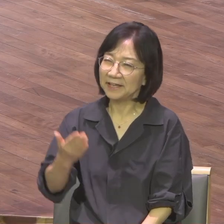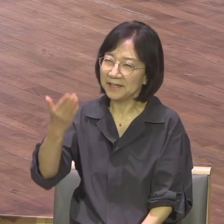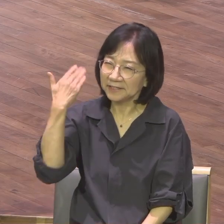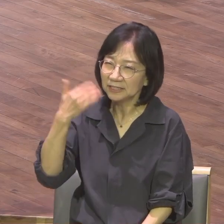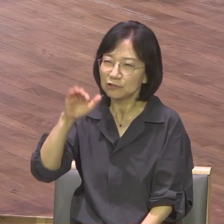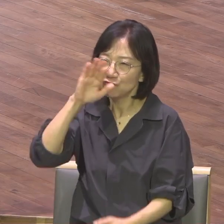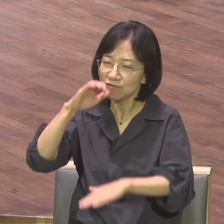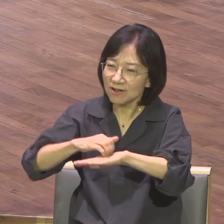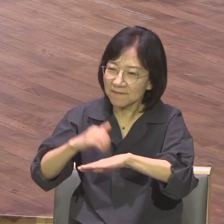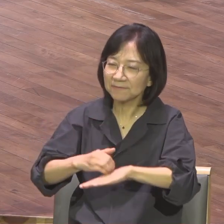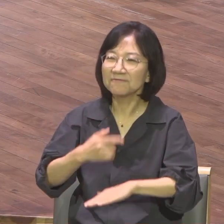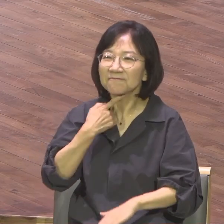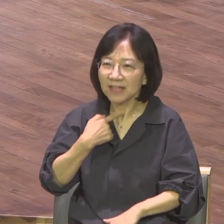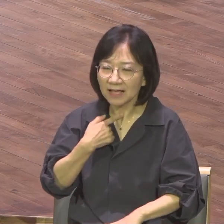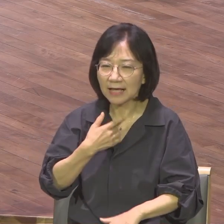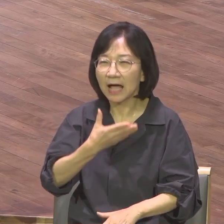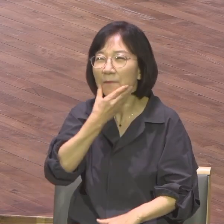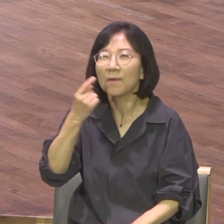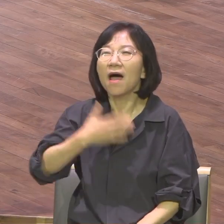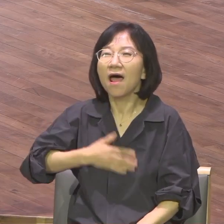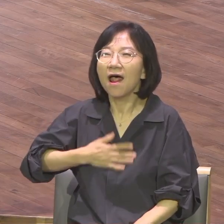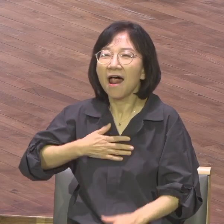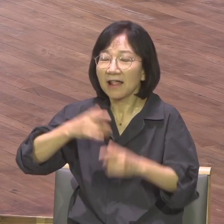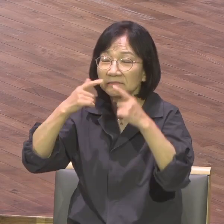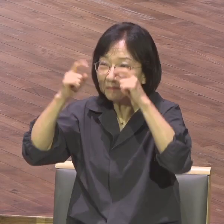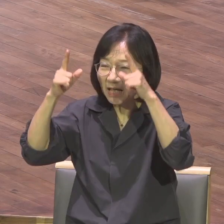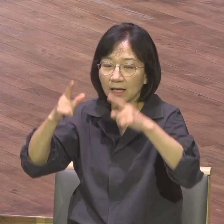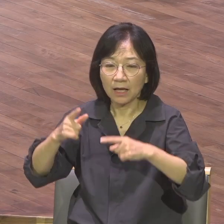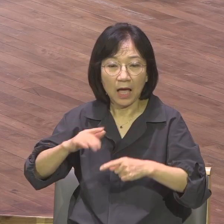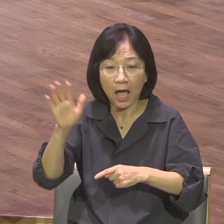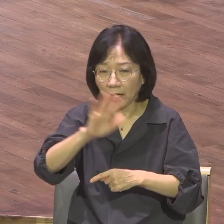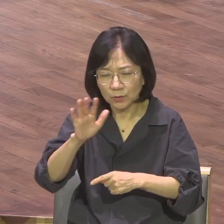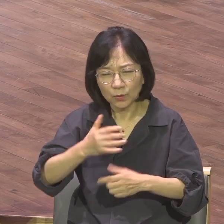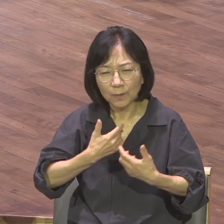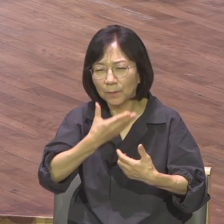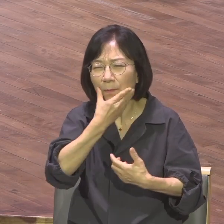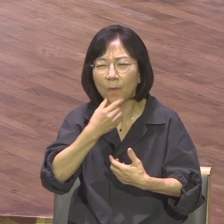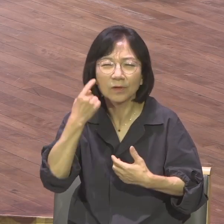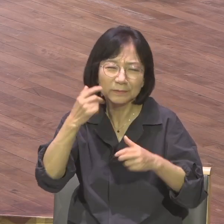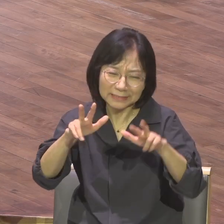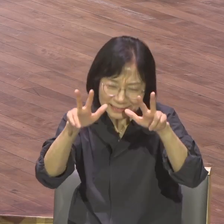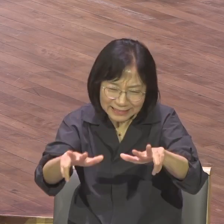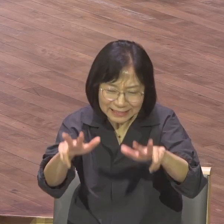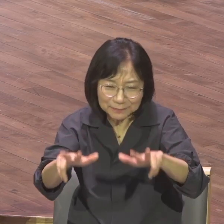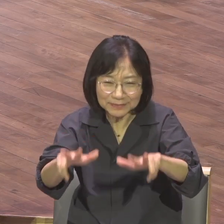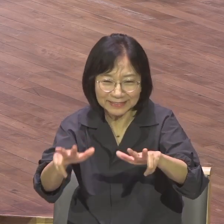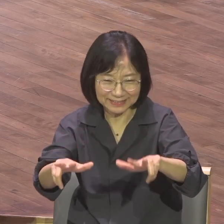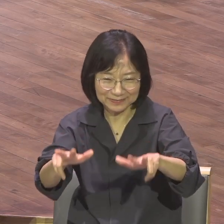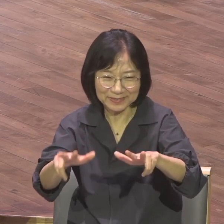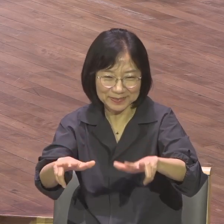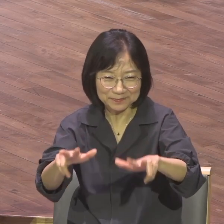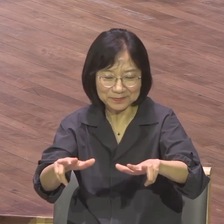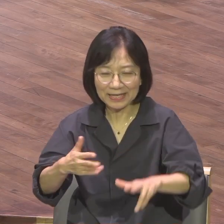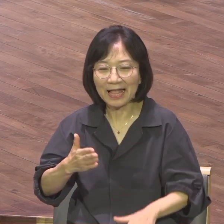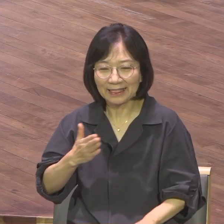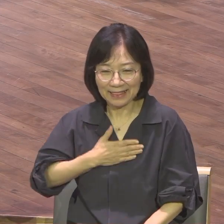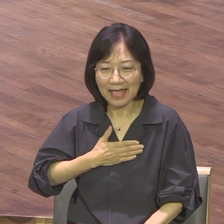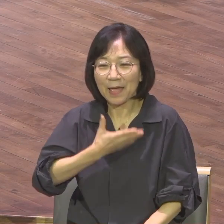오늘 지금 나의 모든 것 되어지는 나의 복음이 되어지기를 주님의